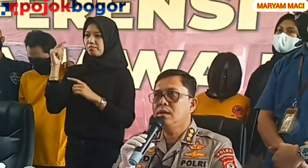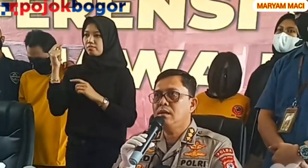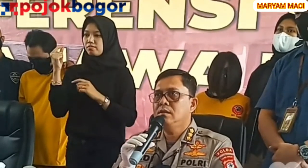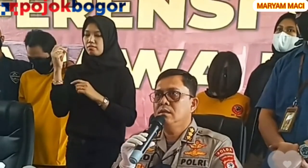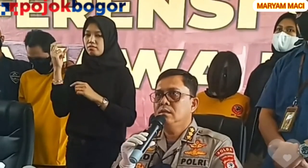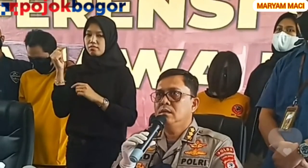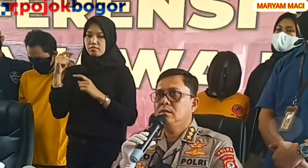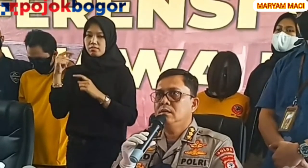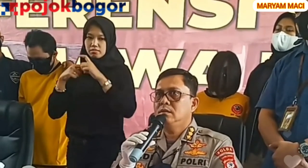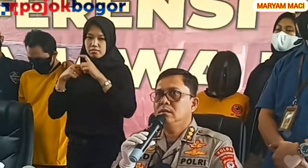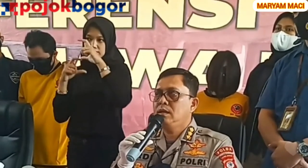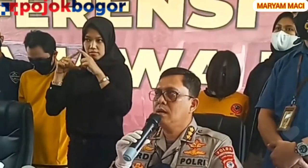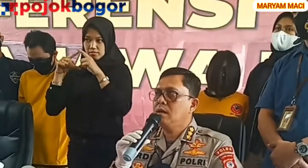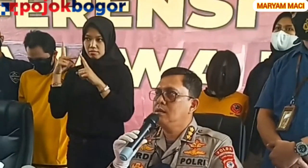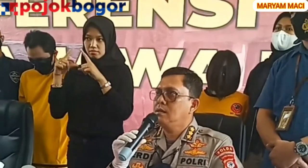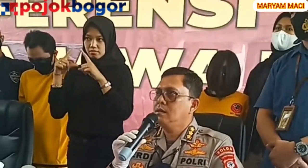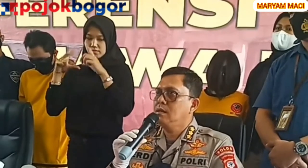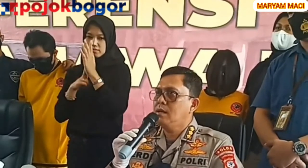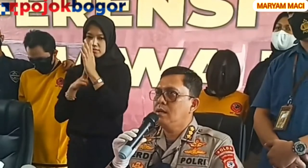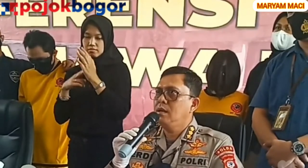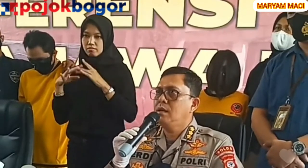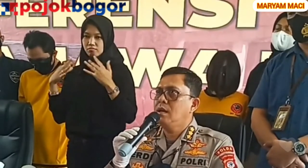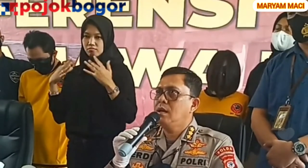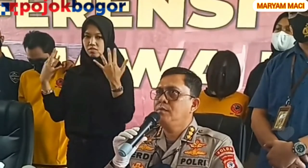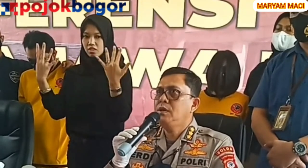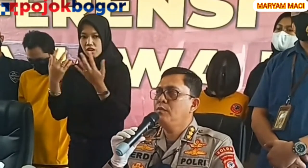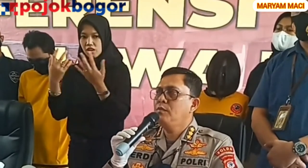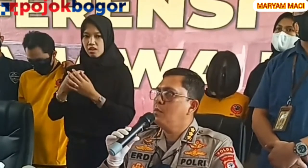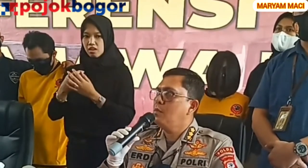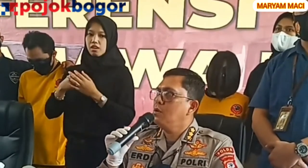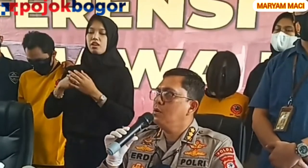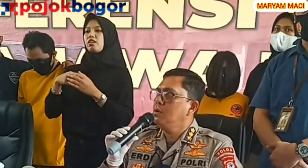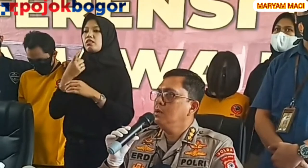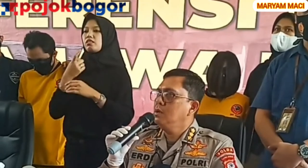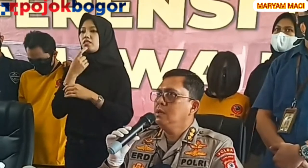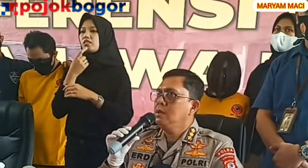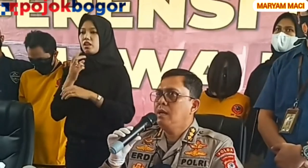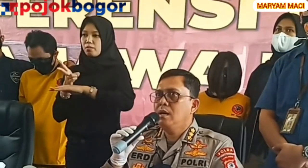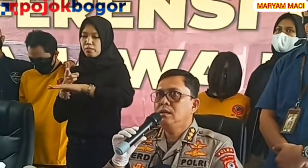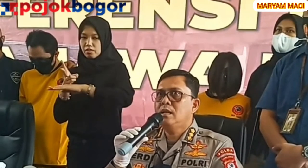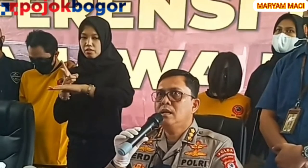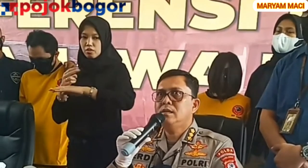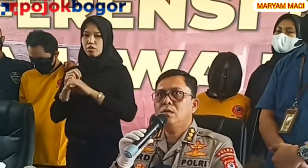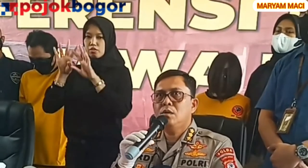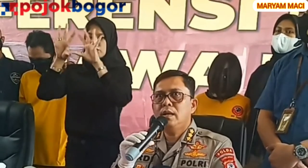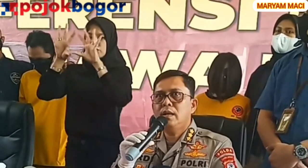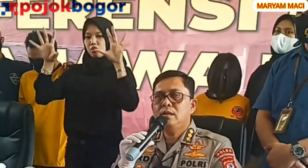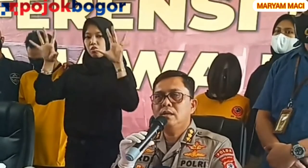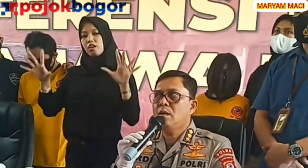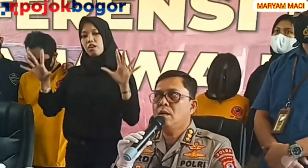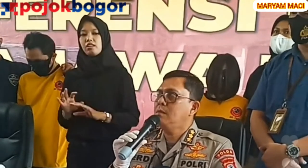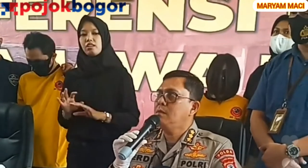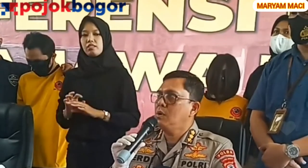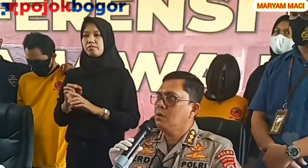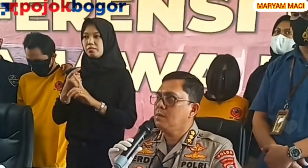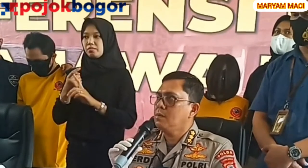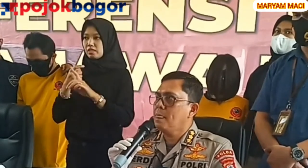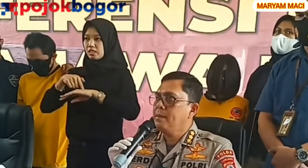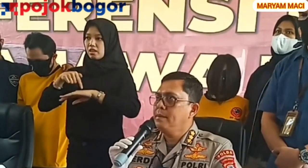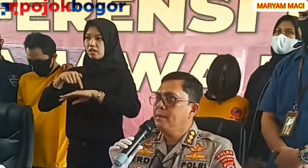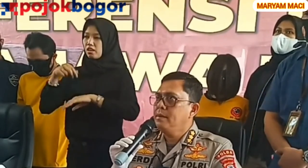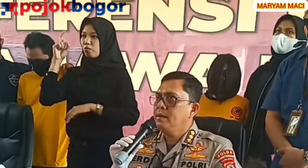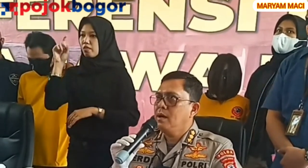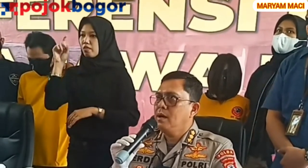khususnya ketika terjadi ada video-video porno yang di salah satu hotel di Kabupaten Tobol